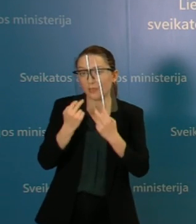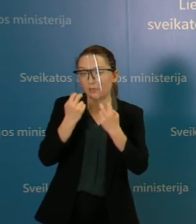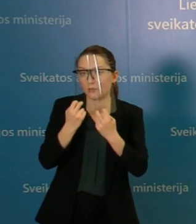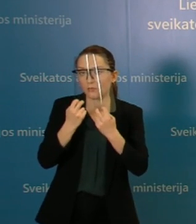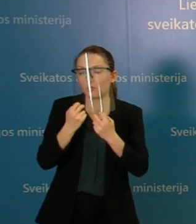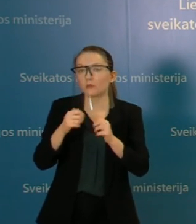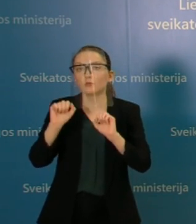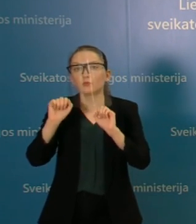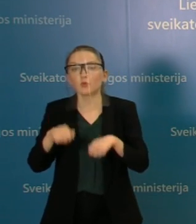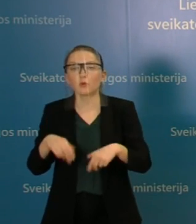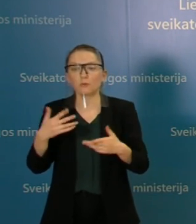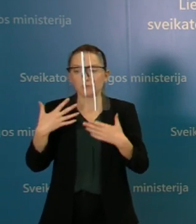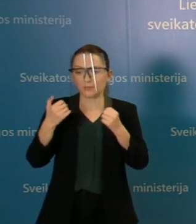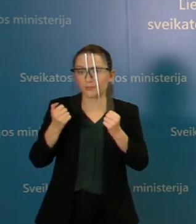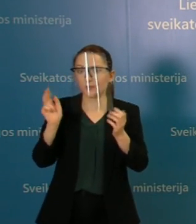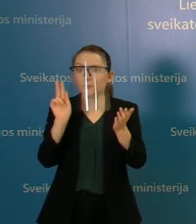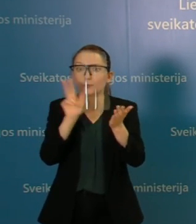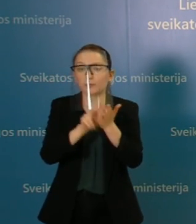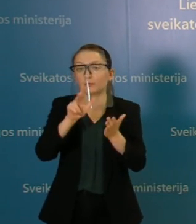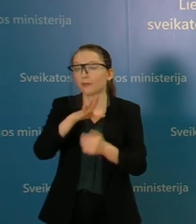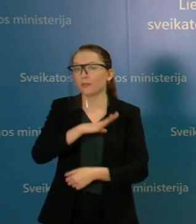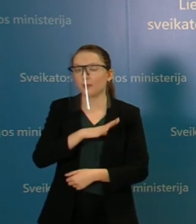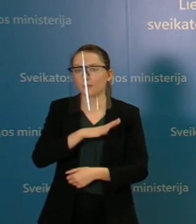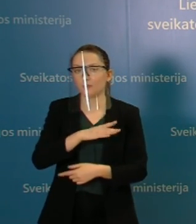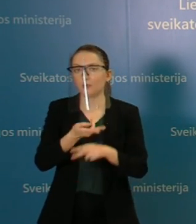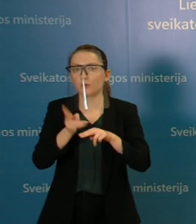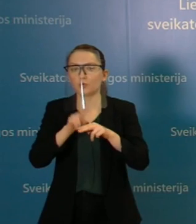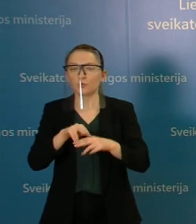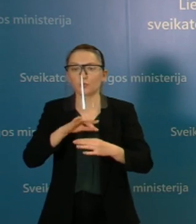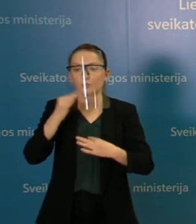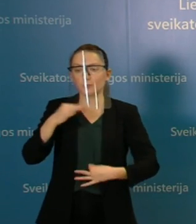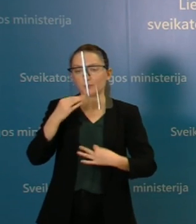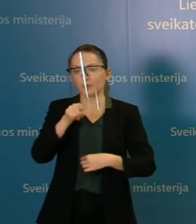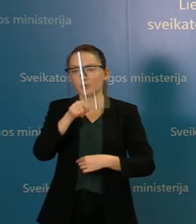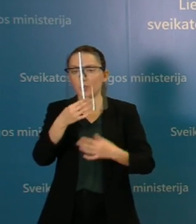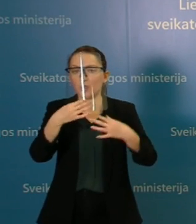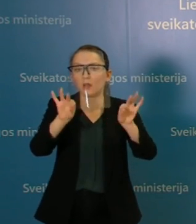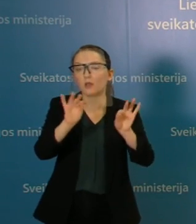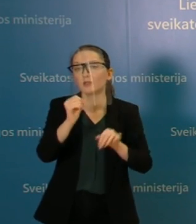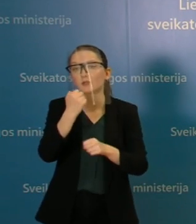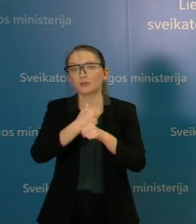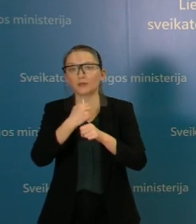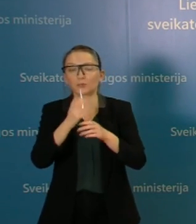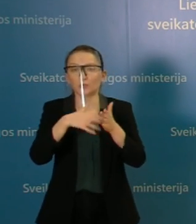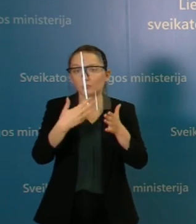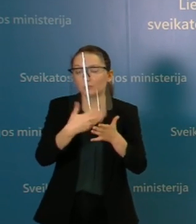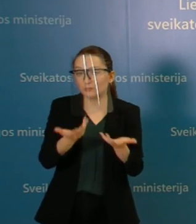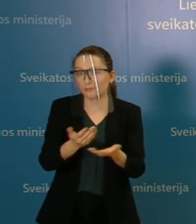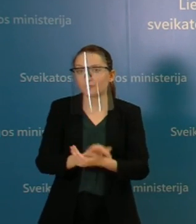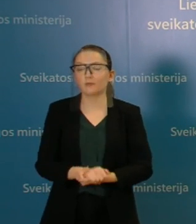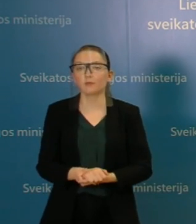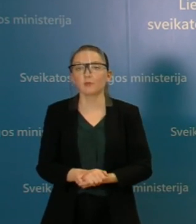konstatuoti pasveikimo ir yra bijomasi leisti tokį žmogų į darbą. Ir taip